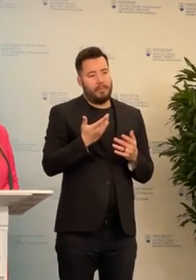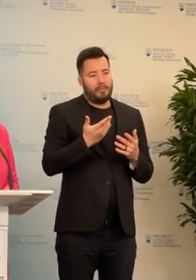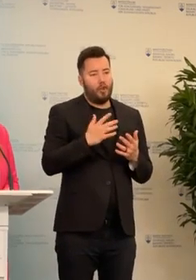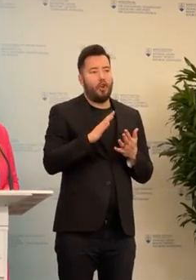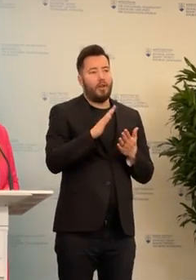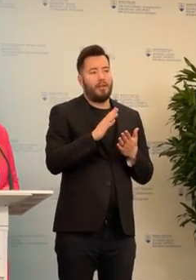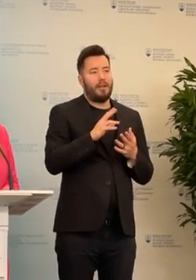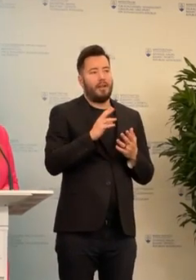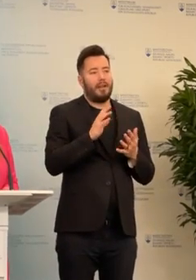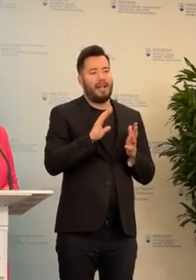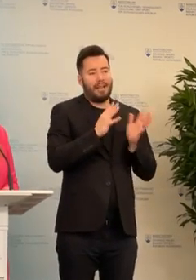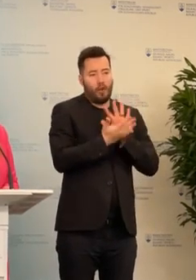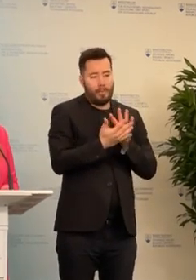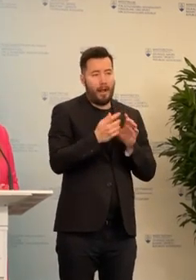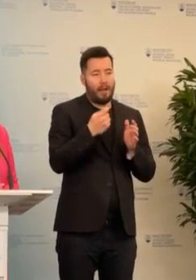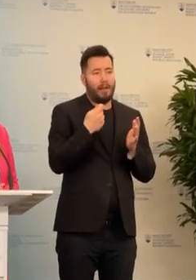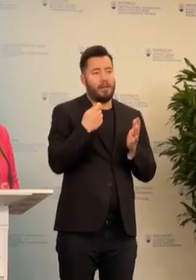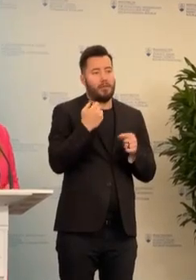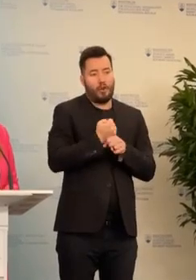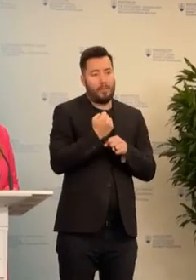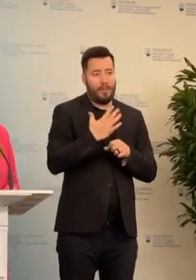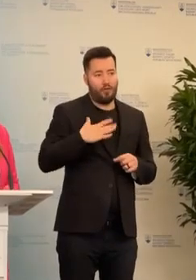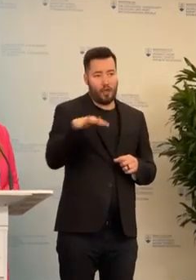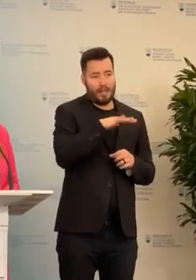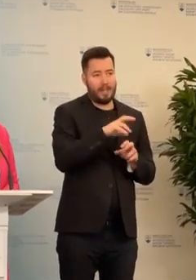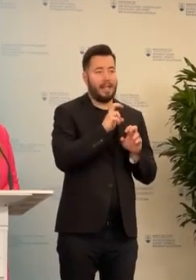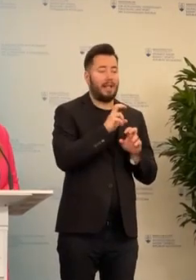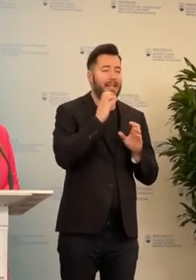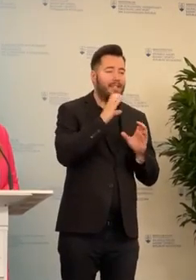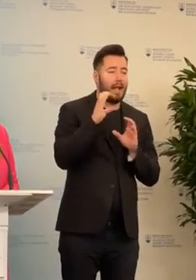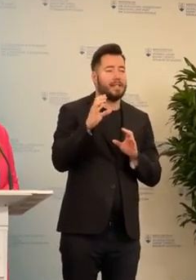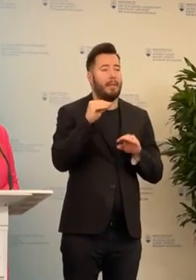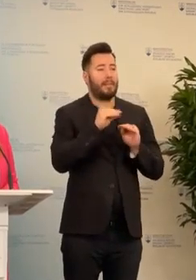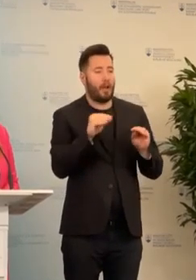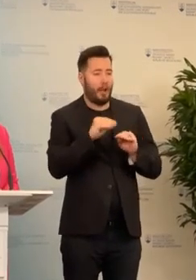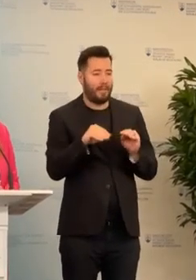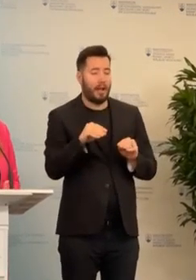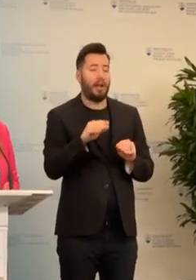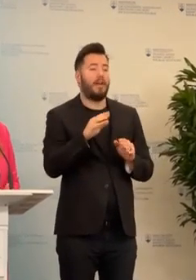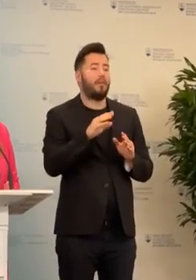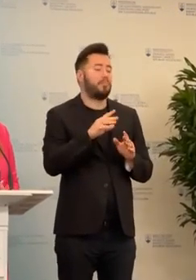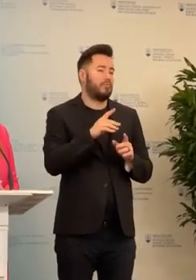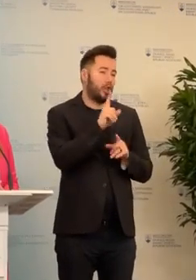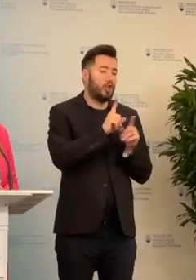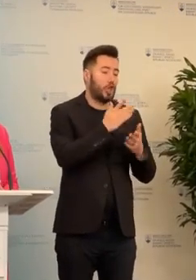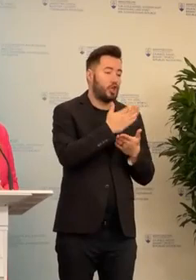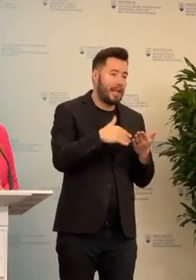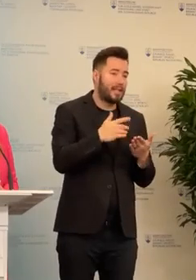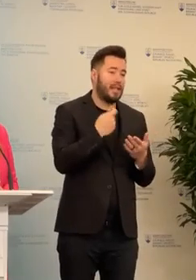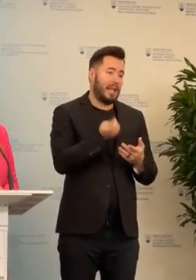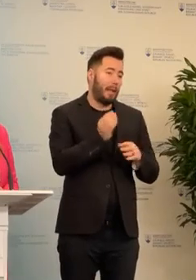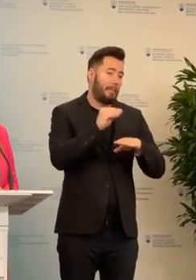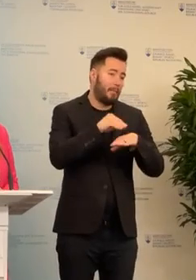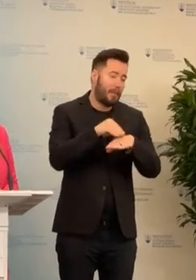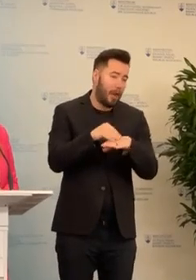s vami všetkými aj s našimi divákmi, pedagógmi. Čiže jednotlivé tie časti sa môžu pripomienkovať a vnikať. A možno áno, možno niektoré vezi sa